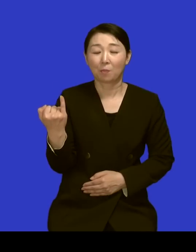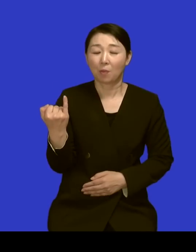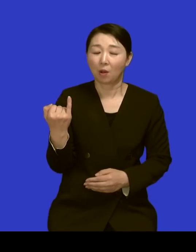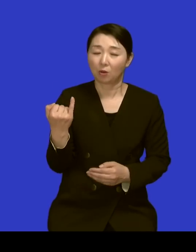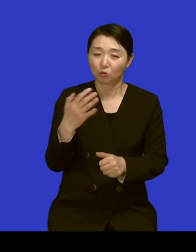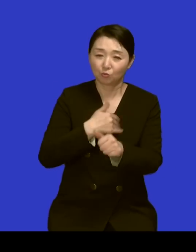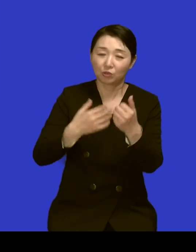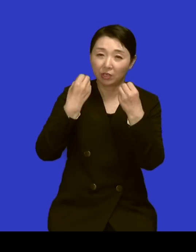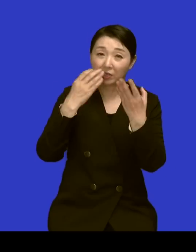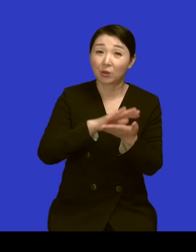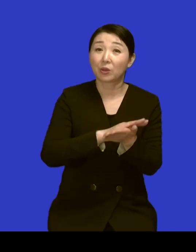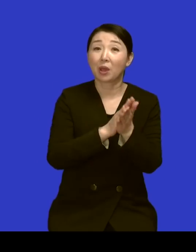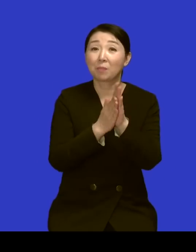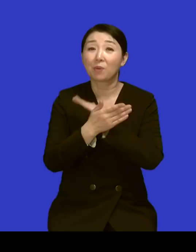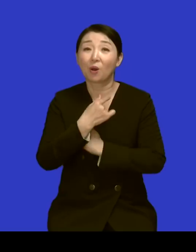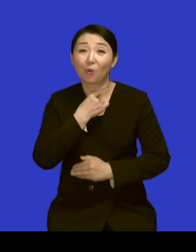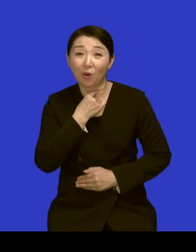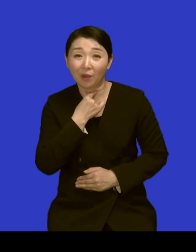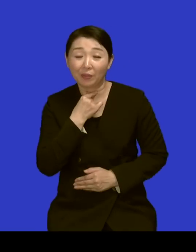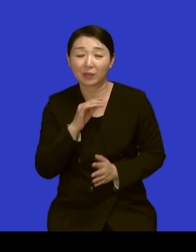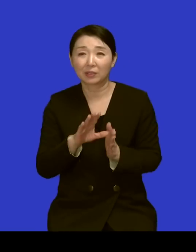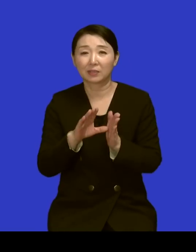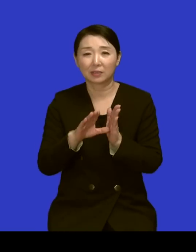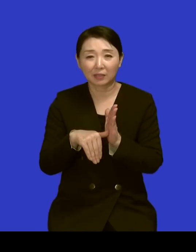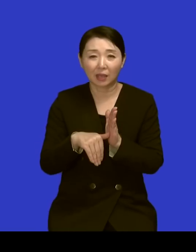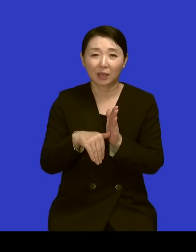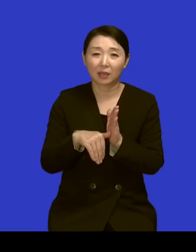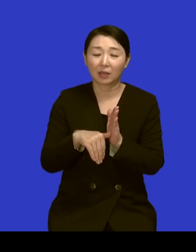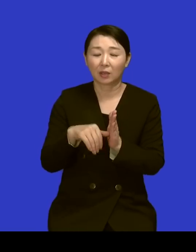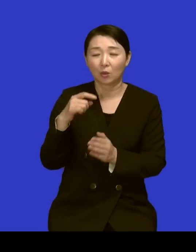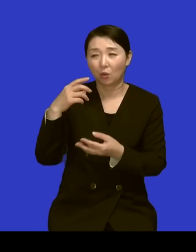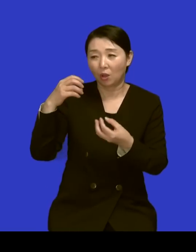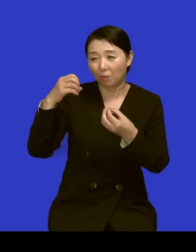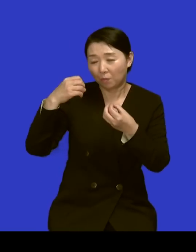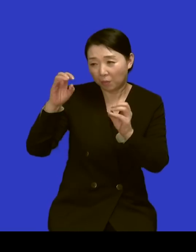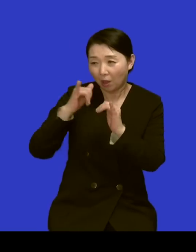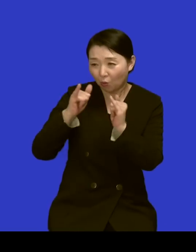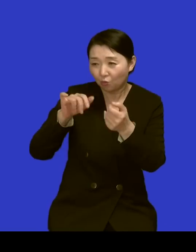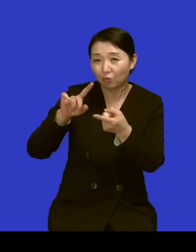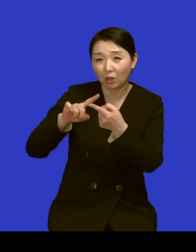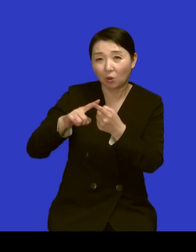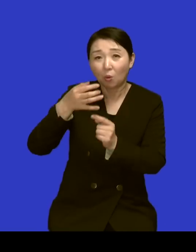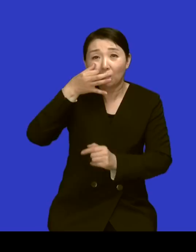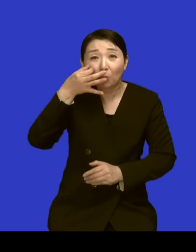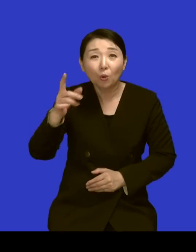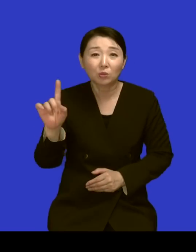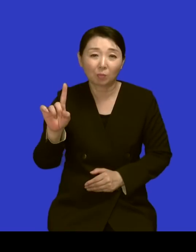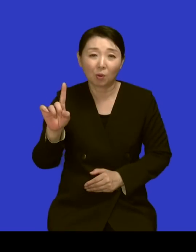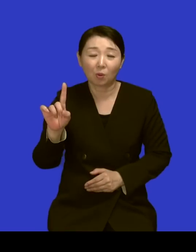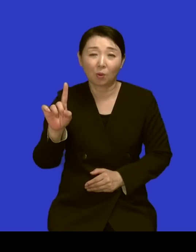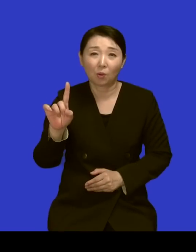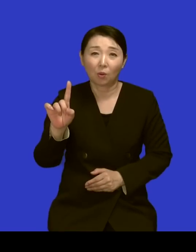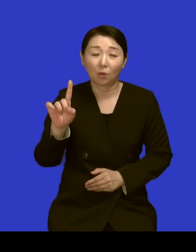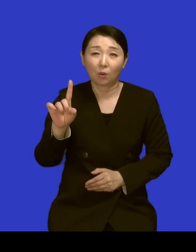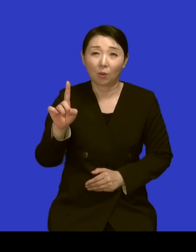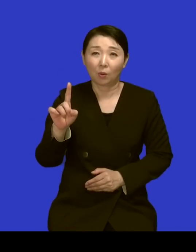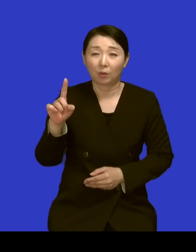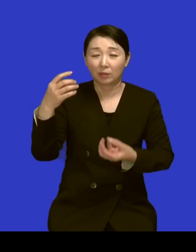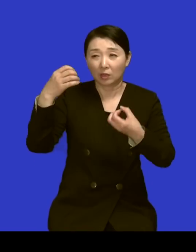쇄신하고 그러려면 프로로서 배우로서 보여질 거는 내가 맡은 역할에 투자하고